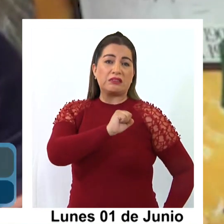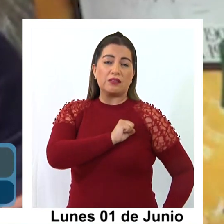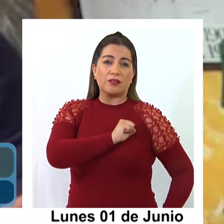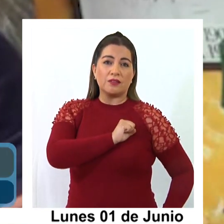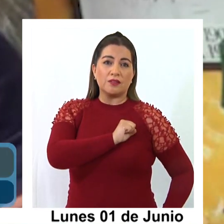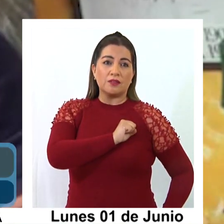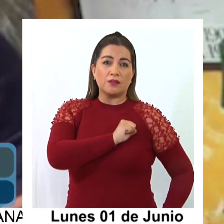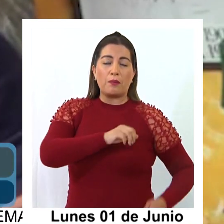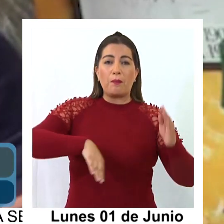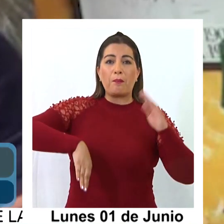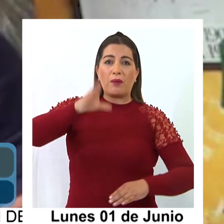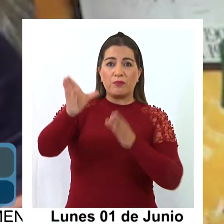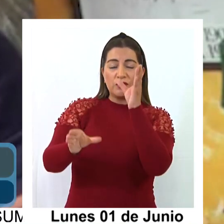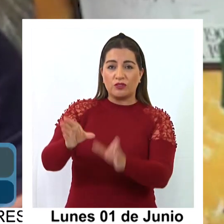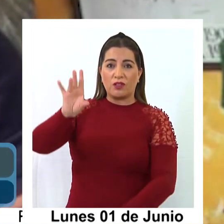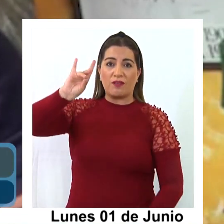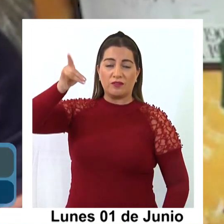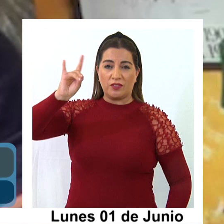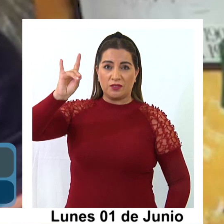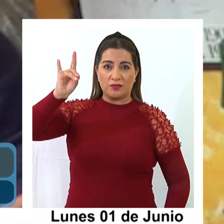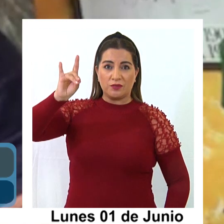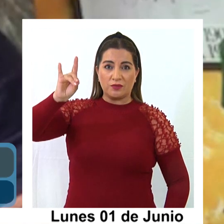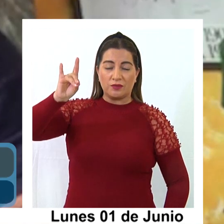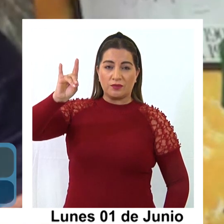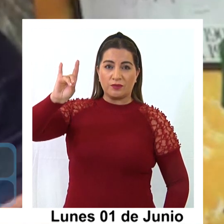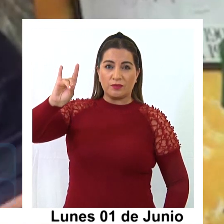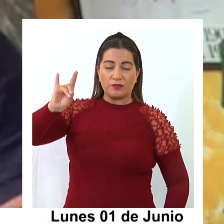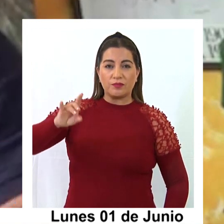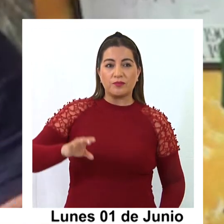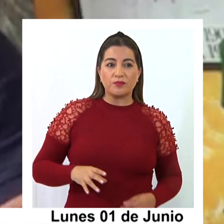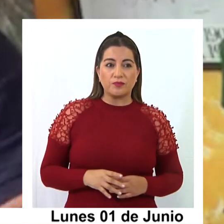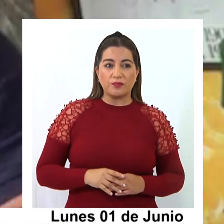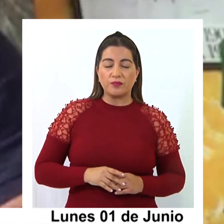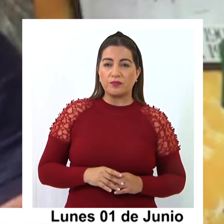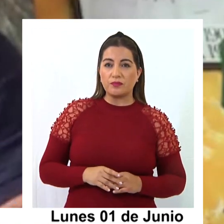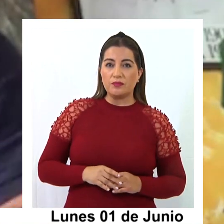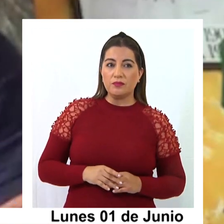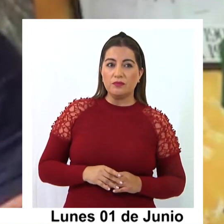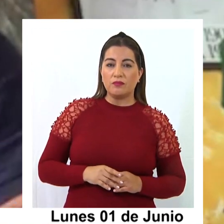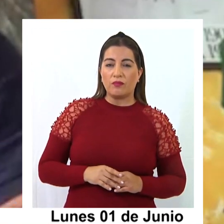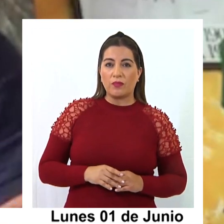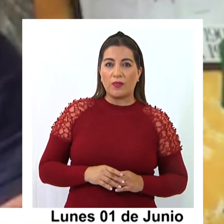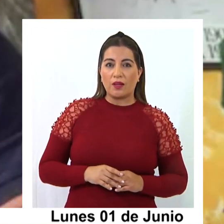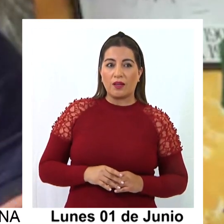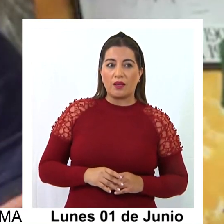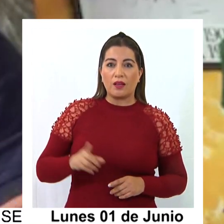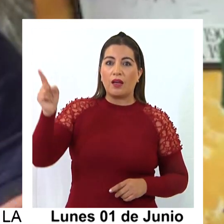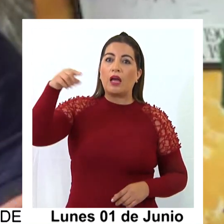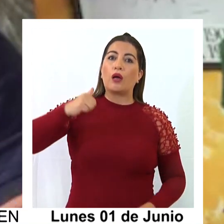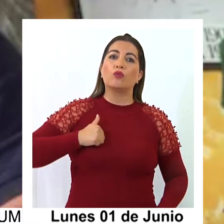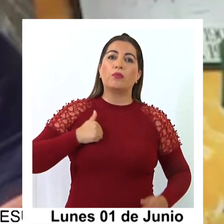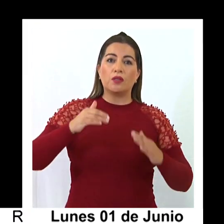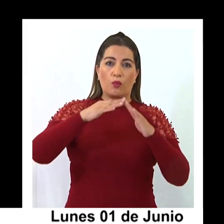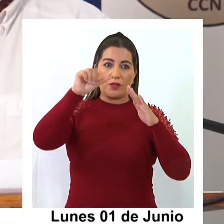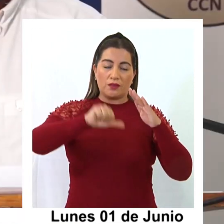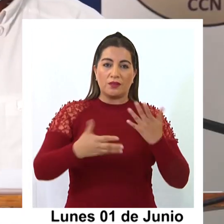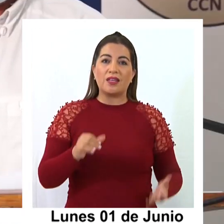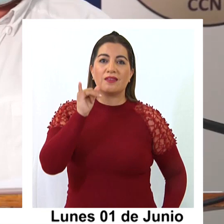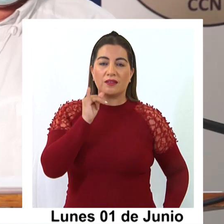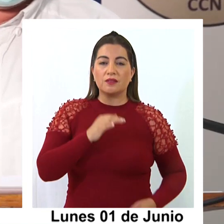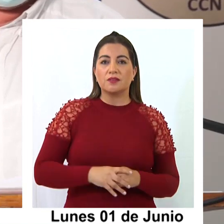en el caso de que manden más personas o más ciudadanos bolivianos a hacer la cuarentena en Iquique.